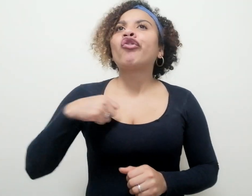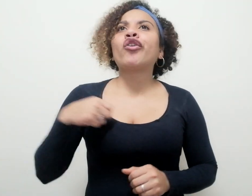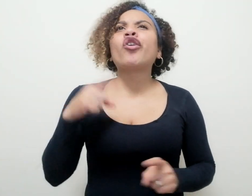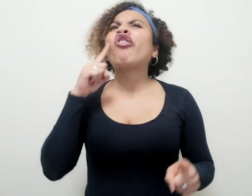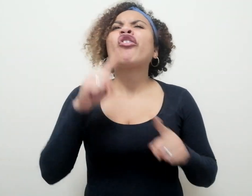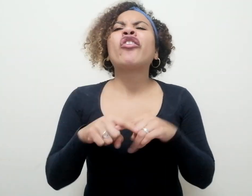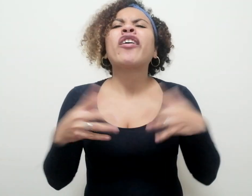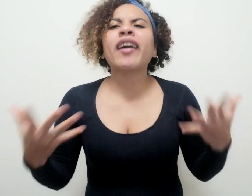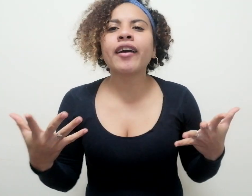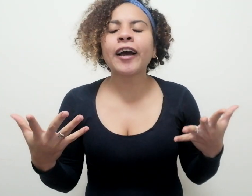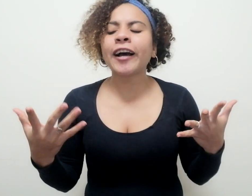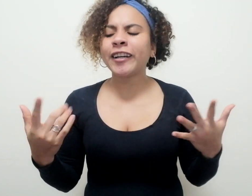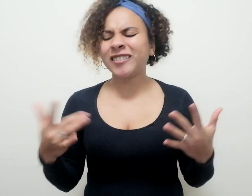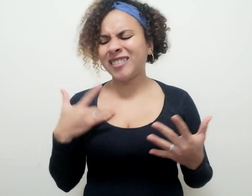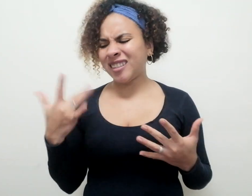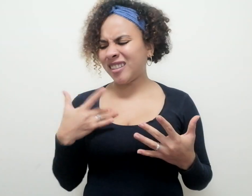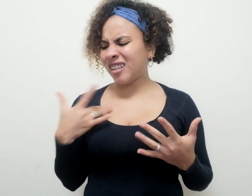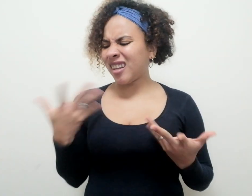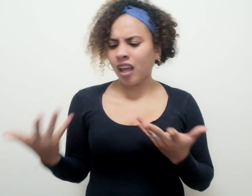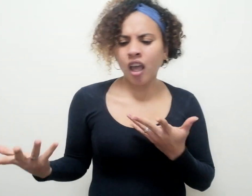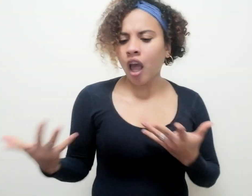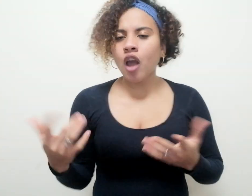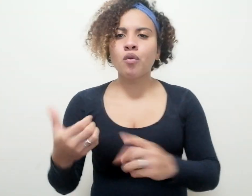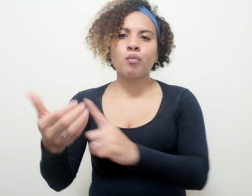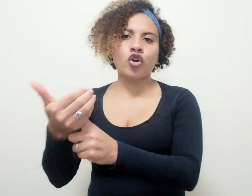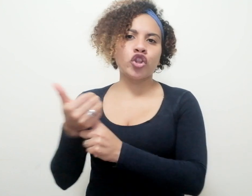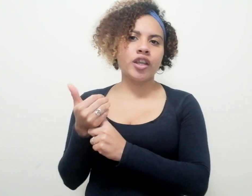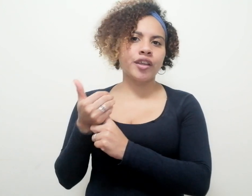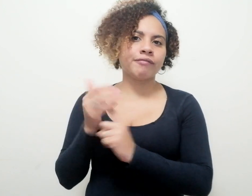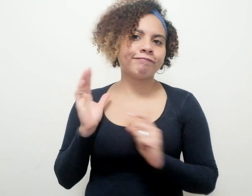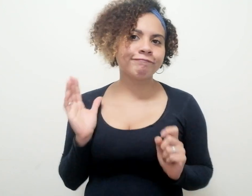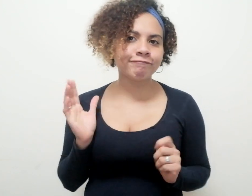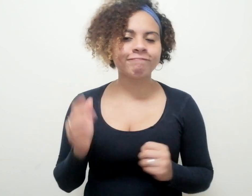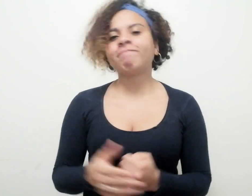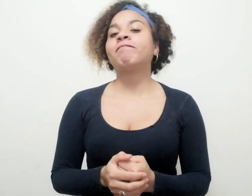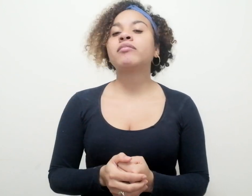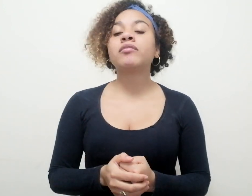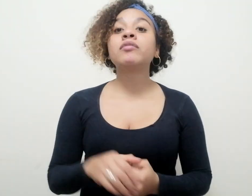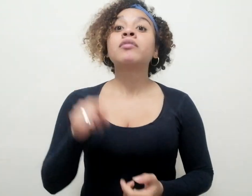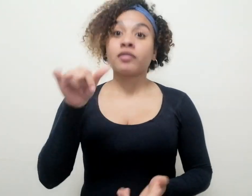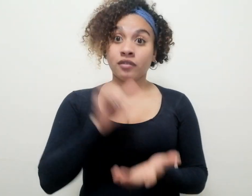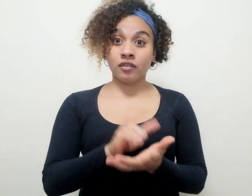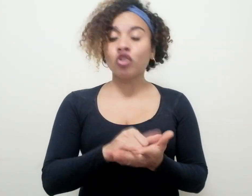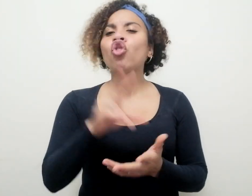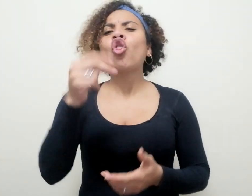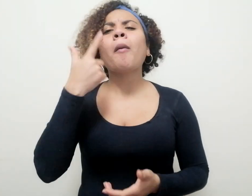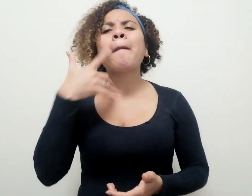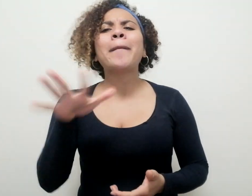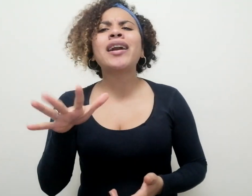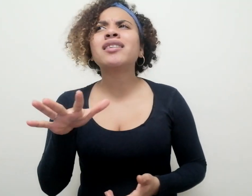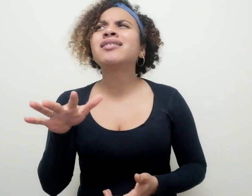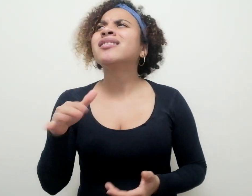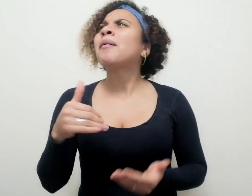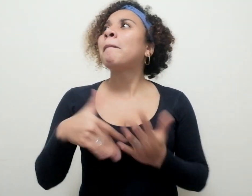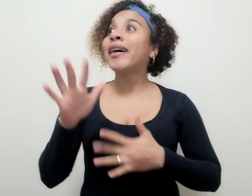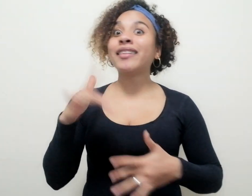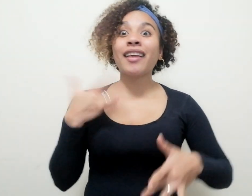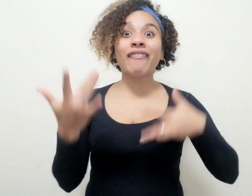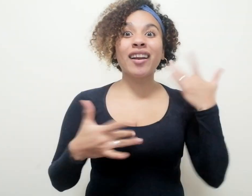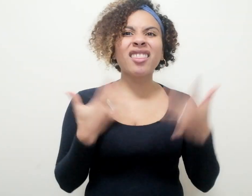familiarizar o protegiendo. C. Ciertamente no parece haber nada más divertido que decir